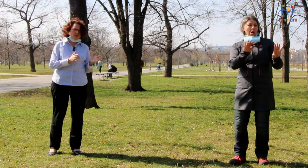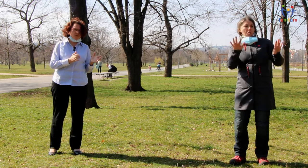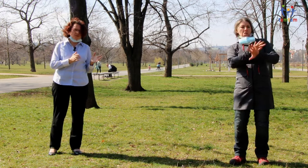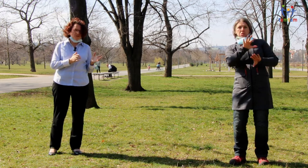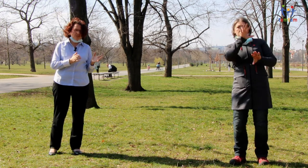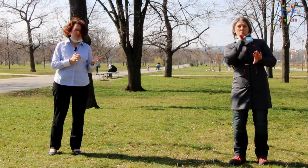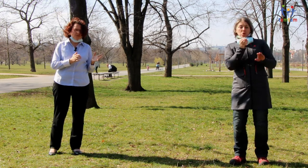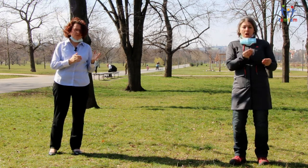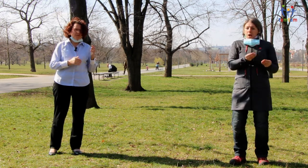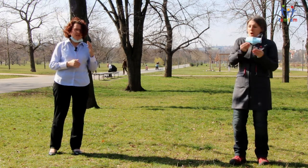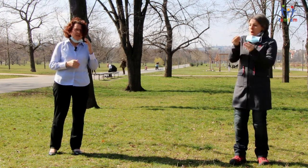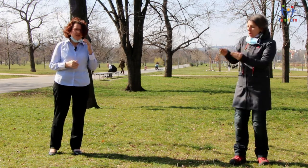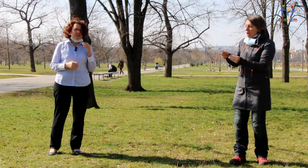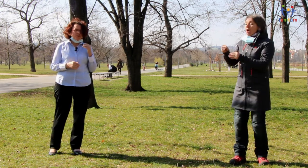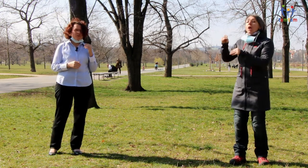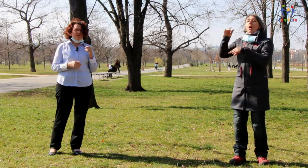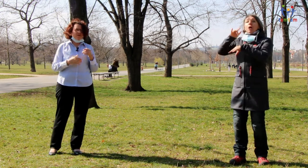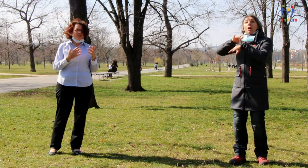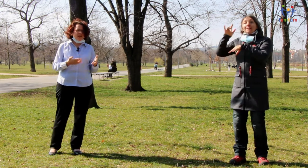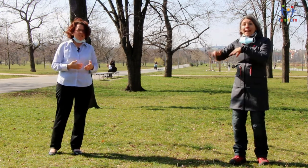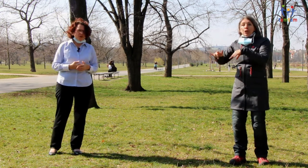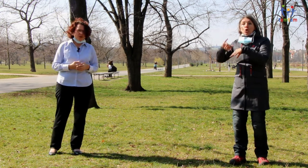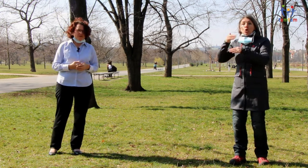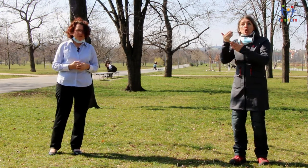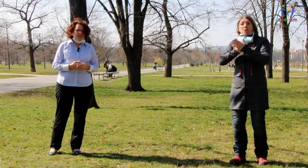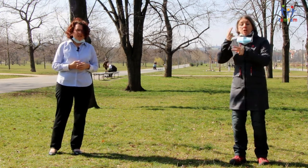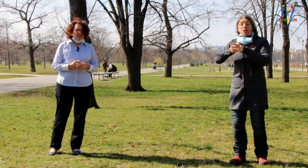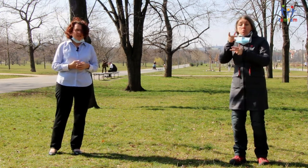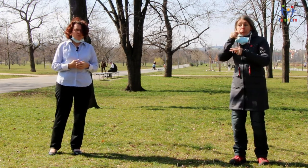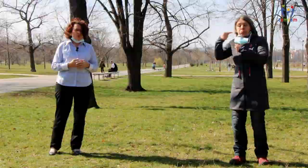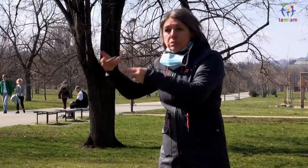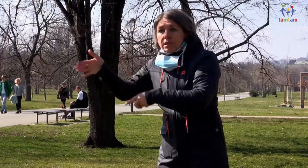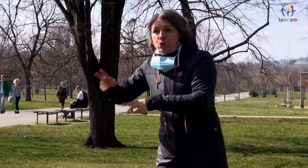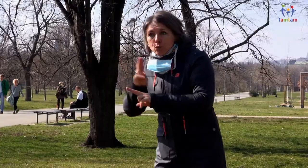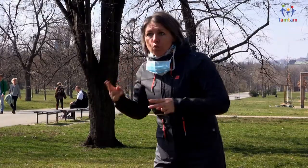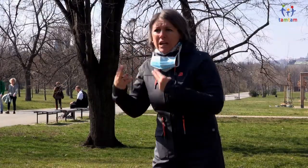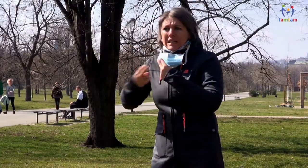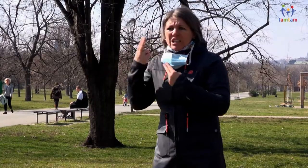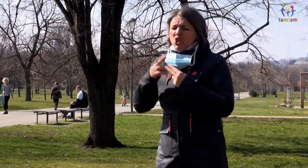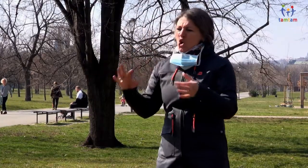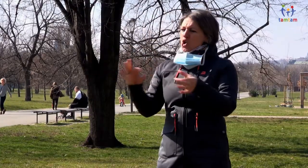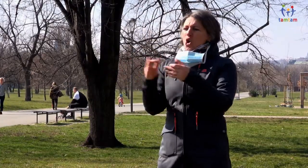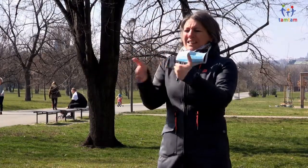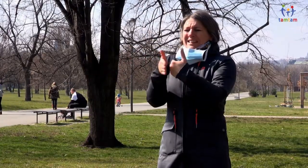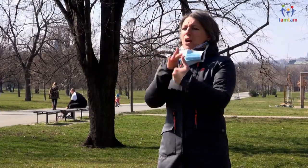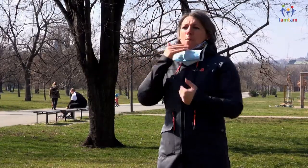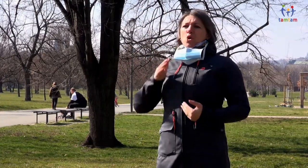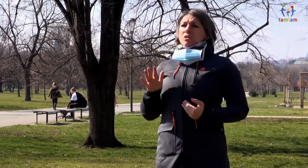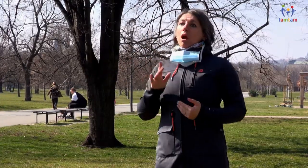nemoc zemřít. Takže my máme velké dilema, protože emocionálně ta blízkost